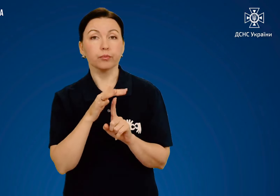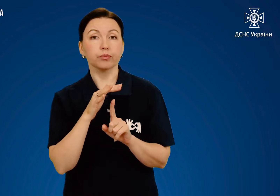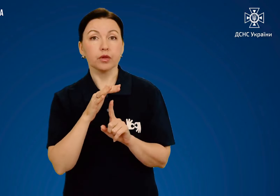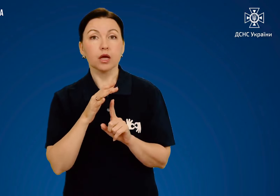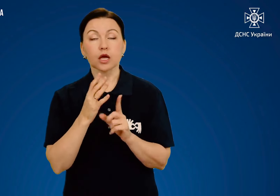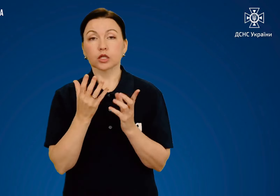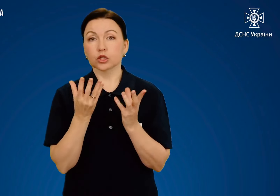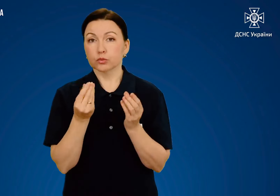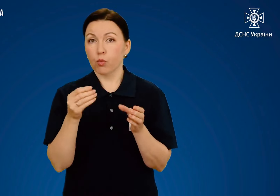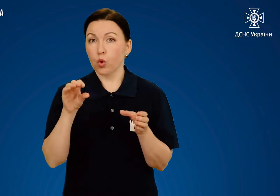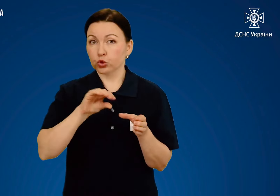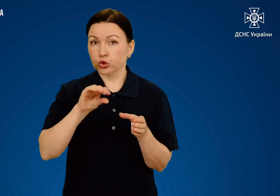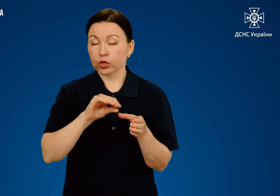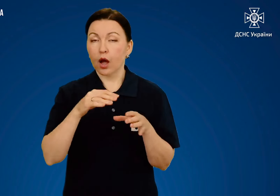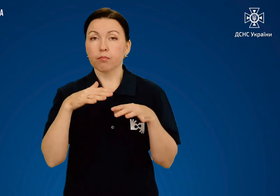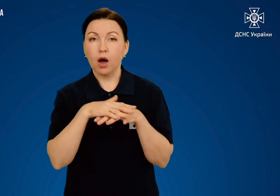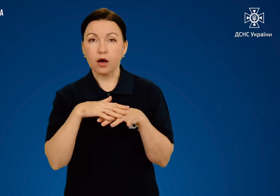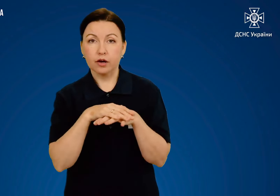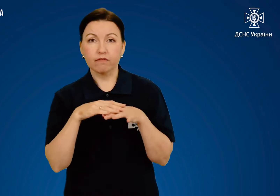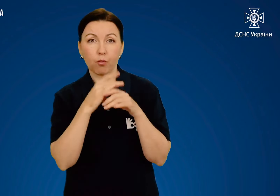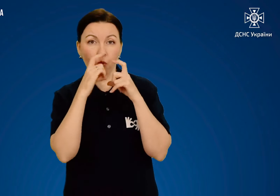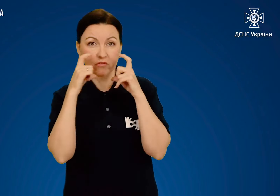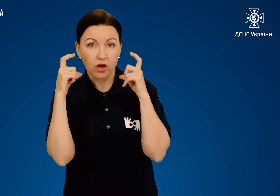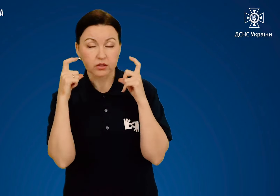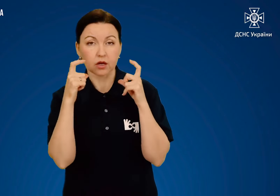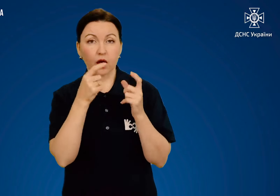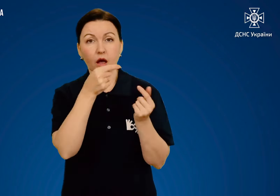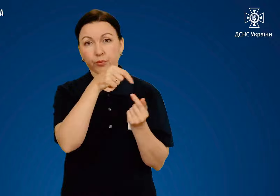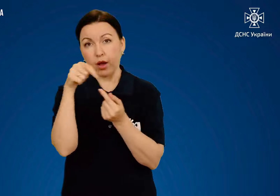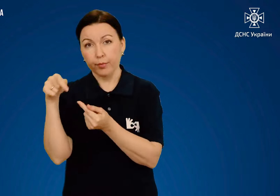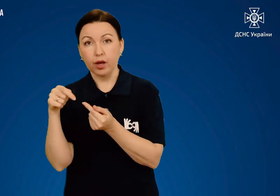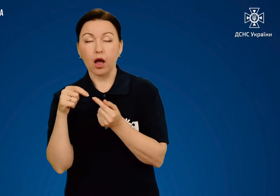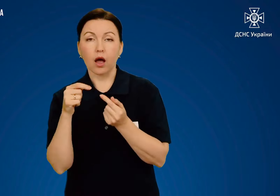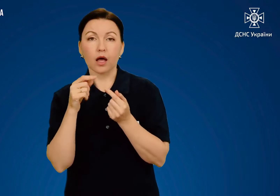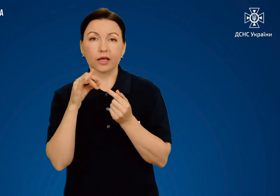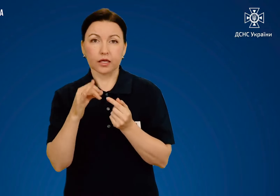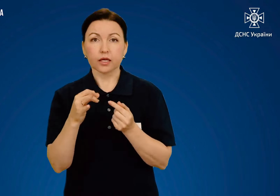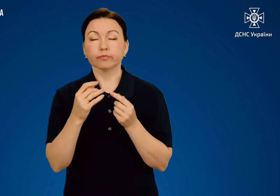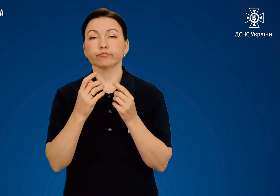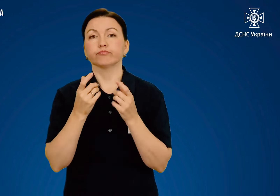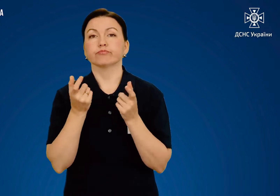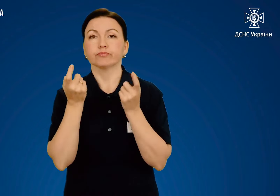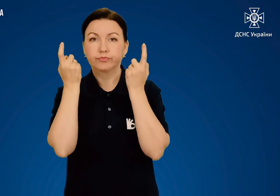змочіть марливу пов'язку у відповідному розчині і вдягніть на обличчя.